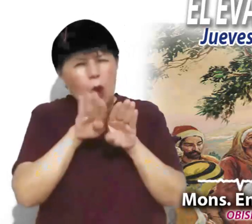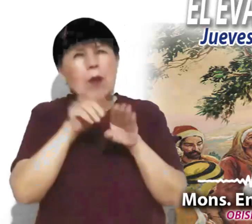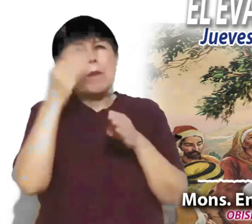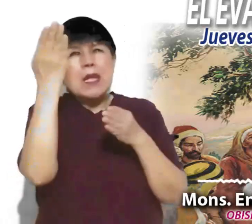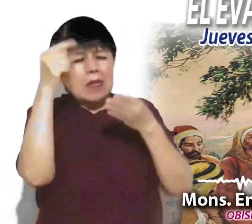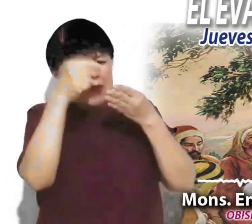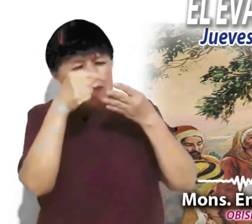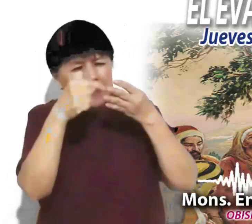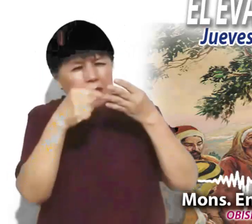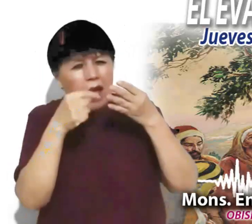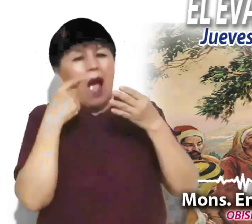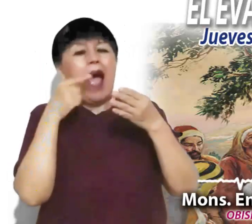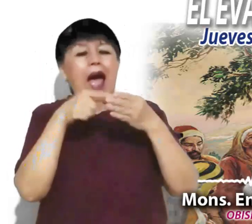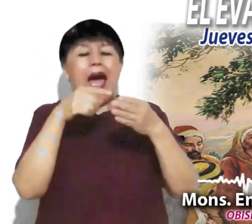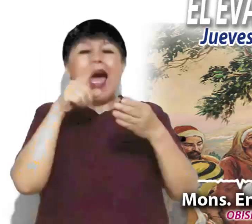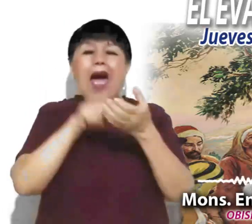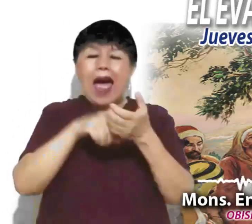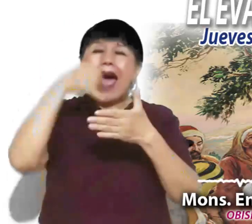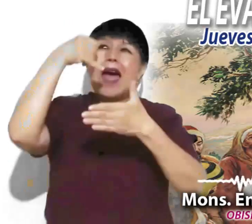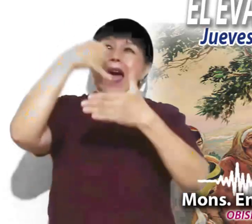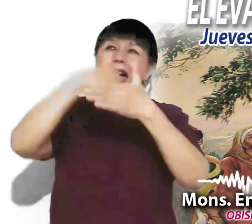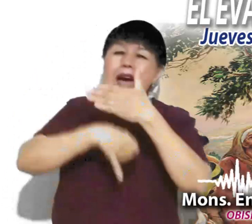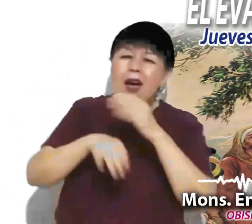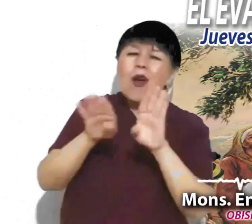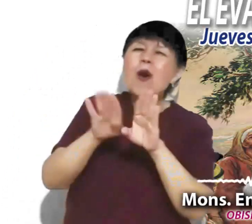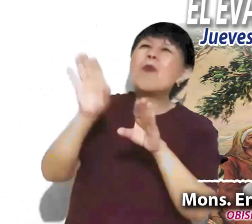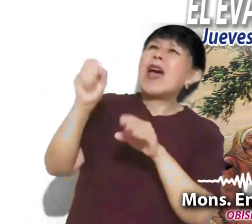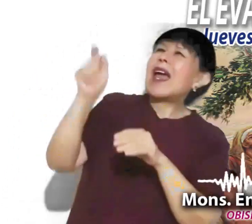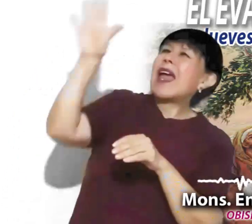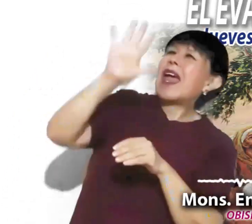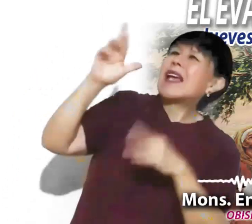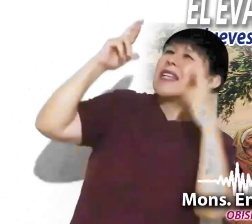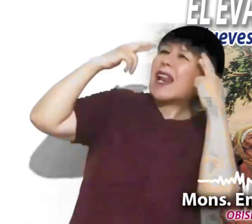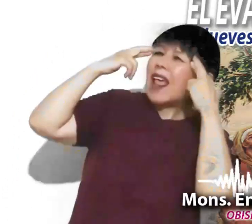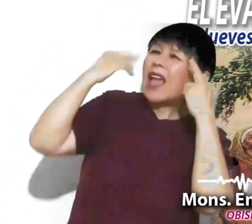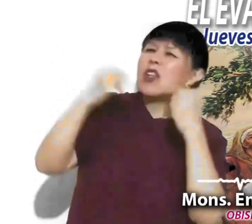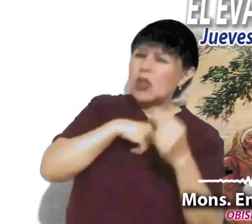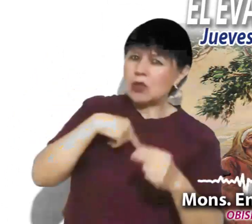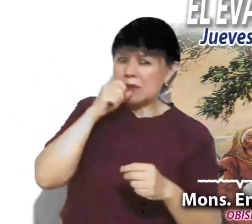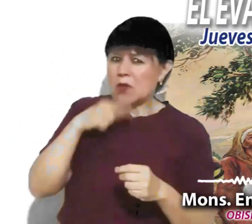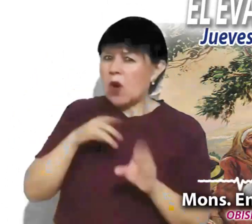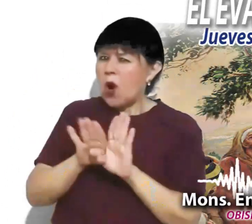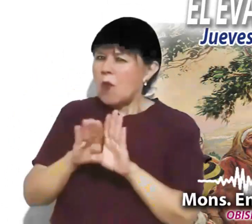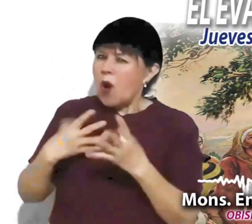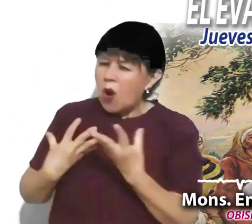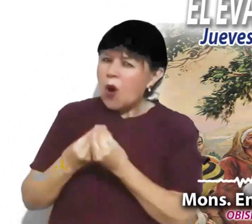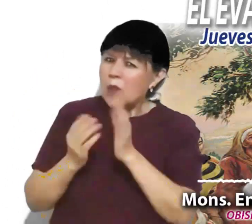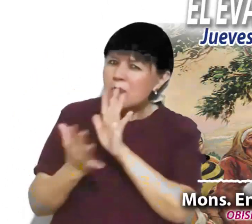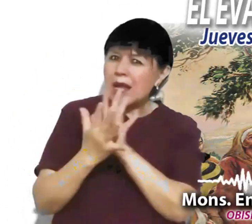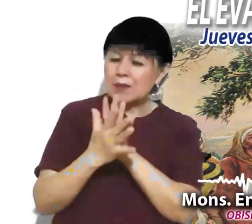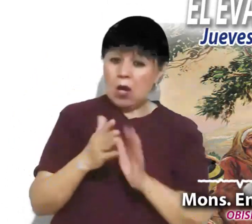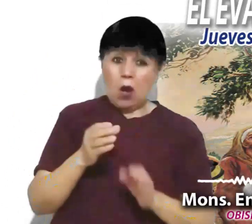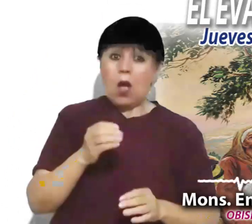nos llevan a profundizar la providencia, el reino y nuestra participación. La